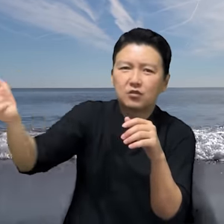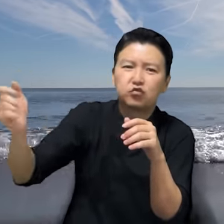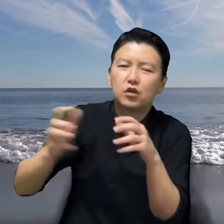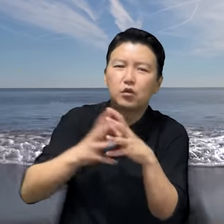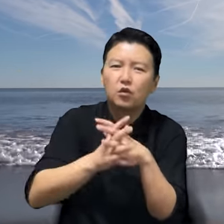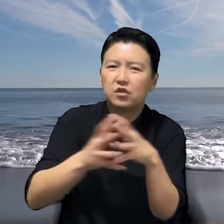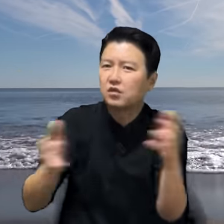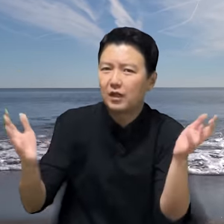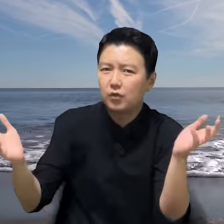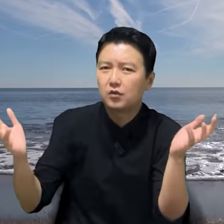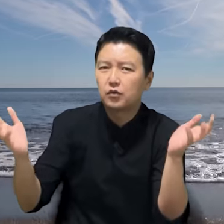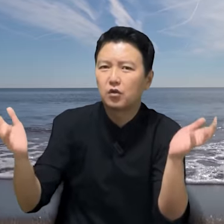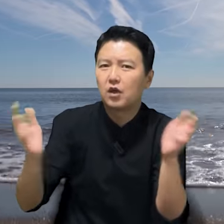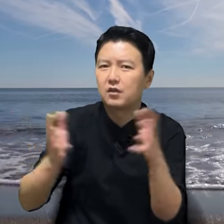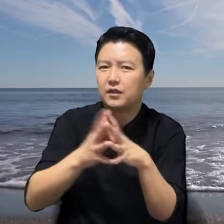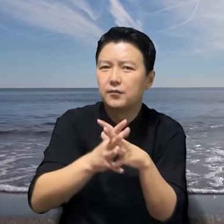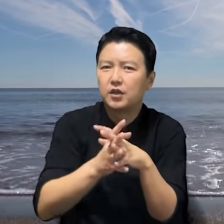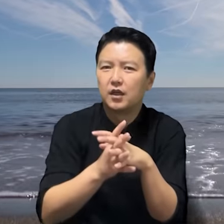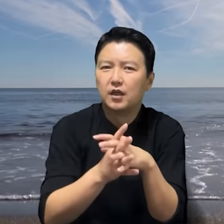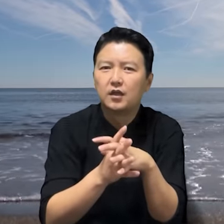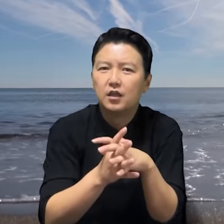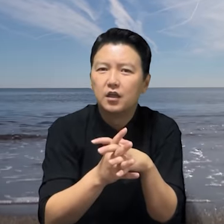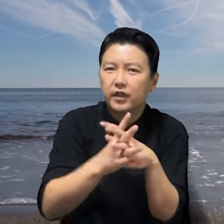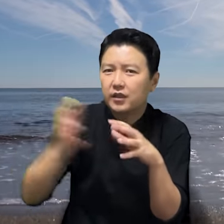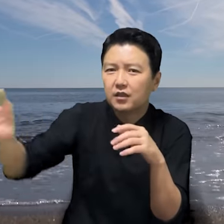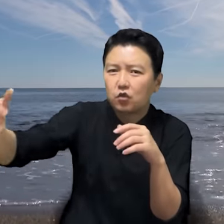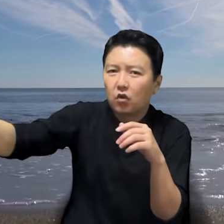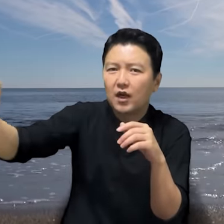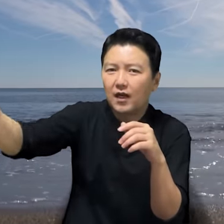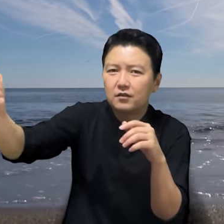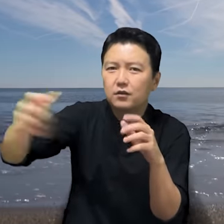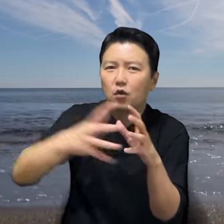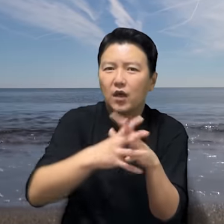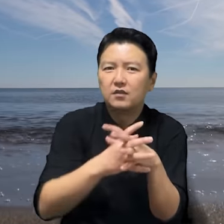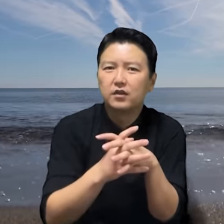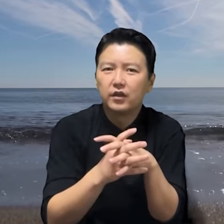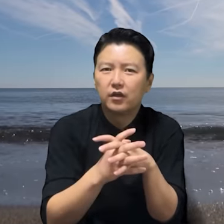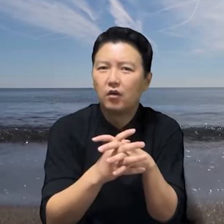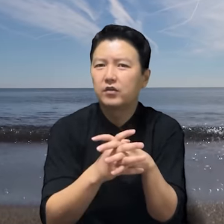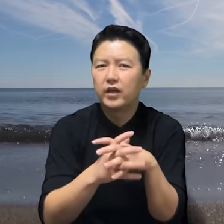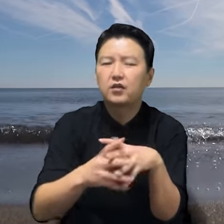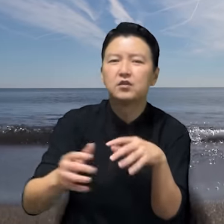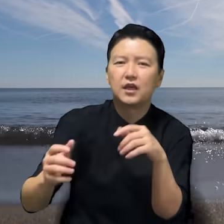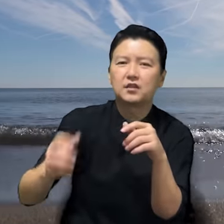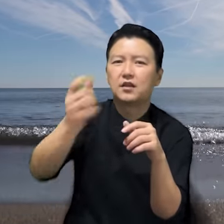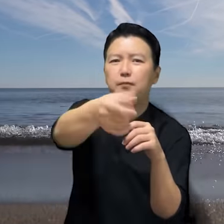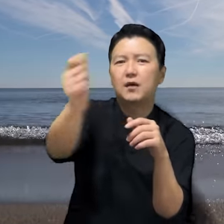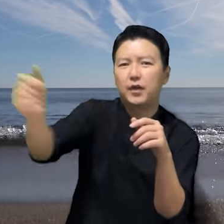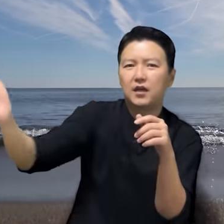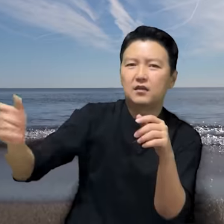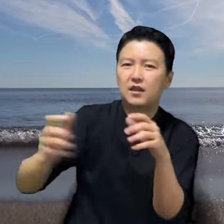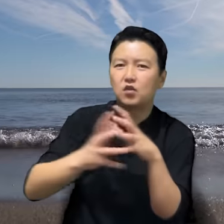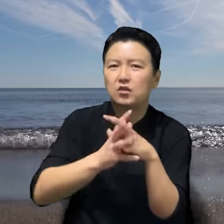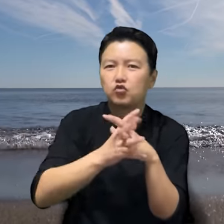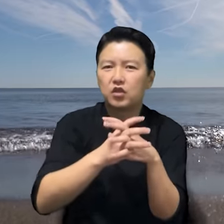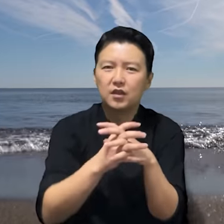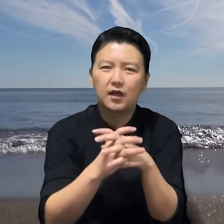죽여도 정당방위에 속할 거 아닙니까? 얘네가 총 칼 들고 왔는데 어? 내가 경찰이니까 빵빵 다 쏴서 죽였다!